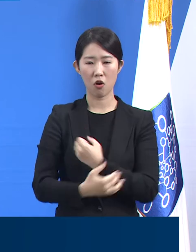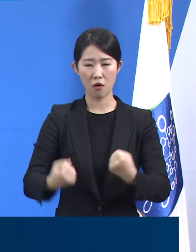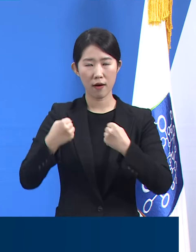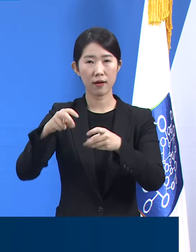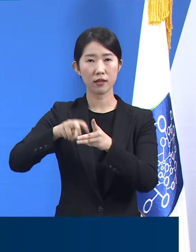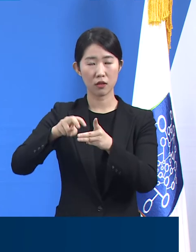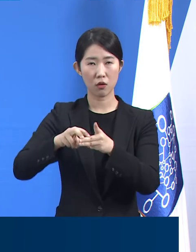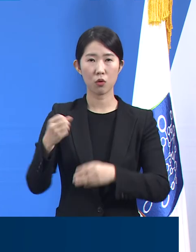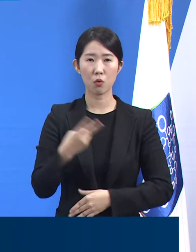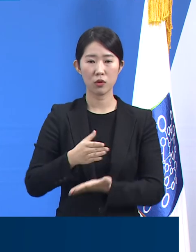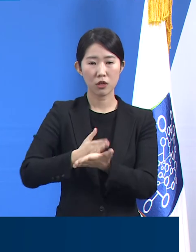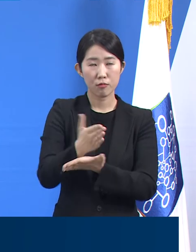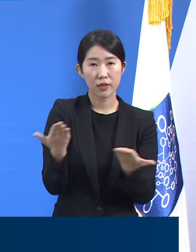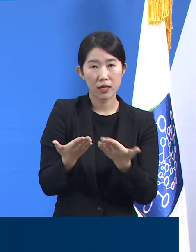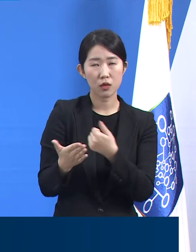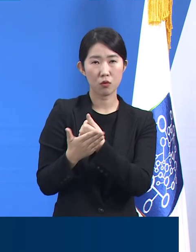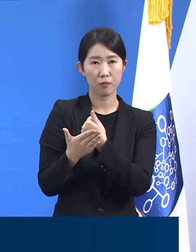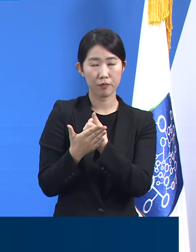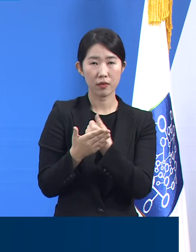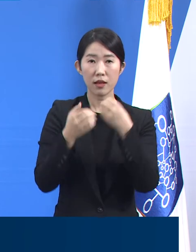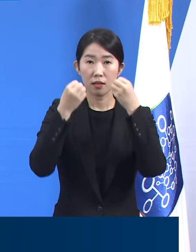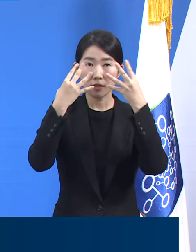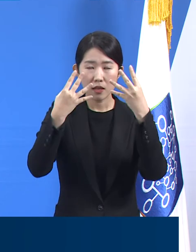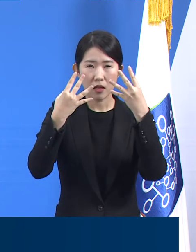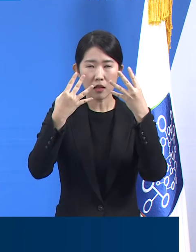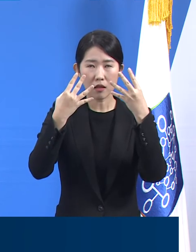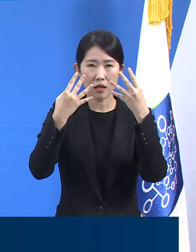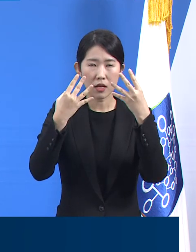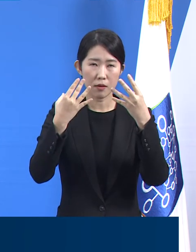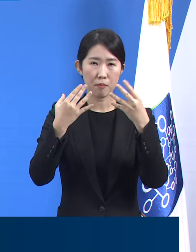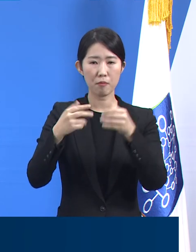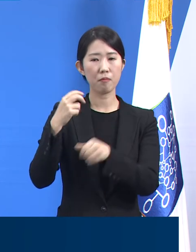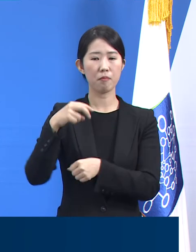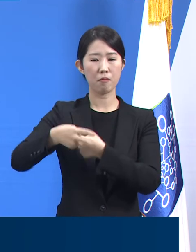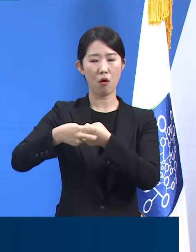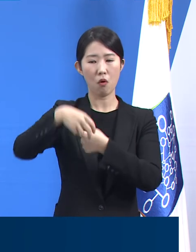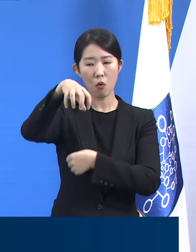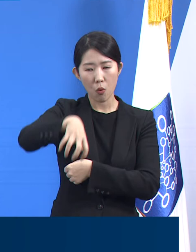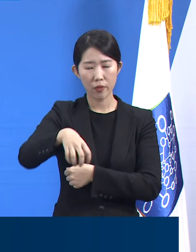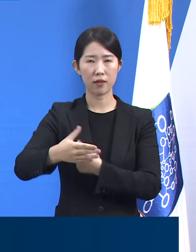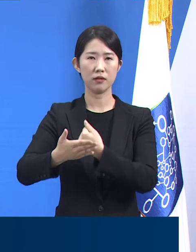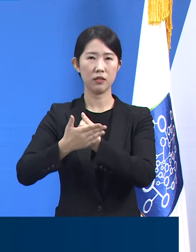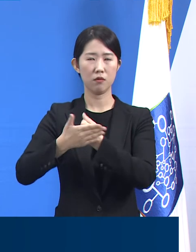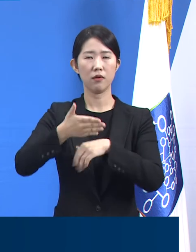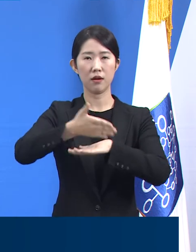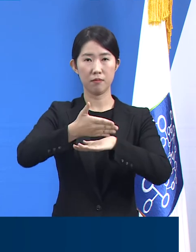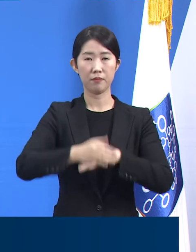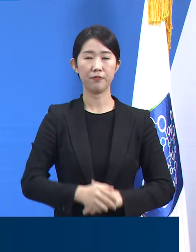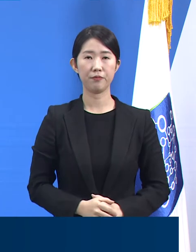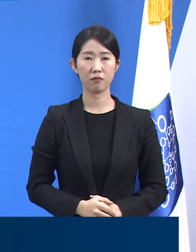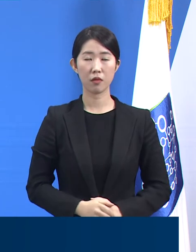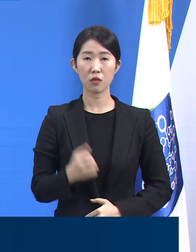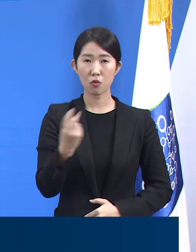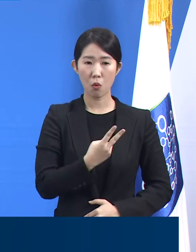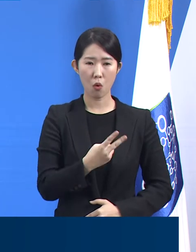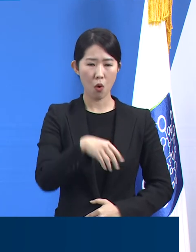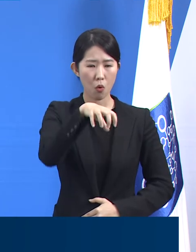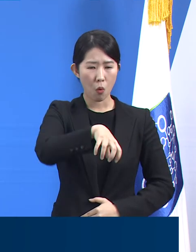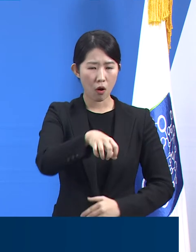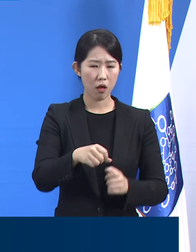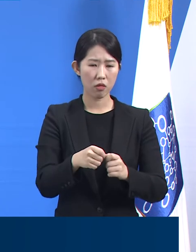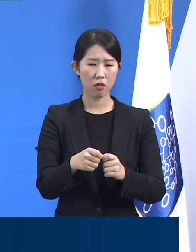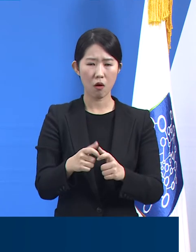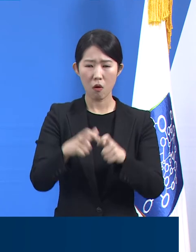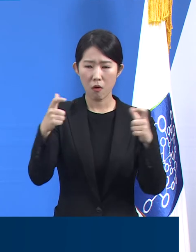주신 경기도 새로운 돌입정신병원에 감사드립니다. 추가적인 치료 공간 확보 요청에 신속히 응답하여